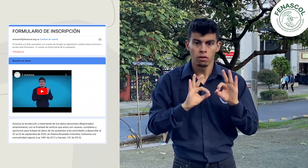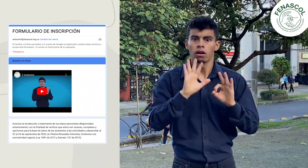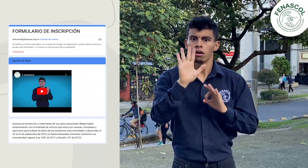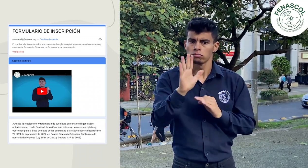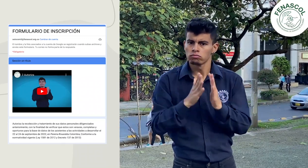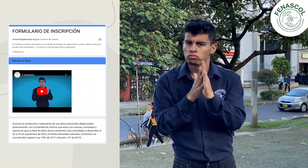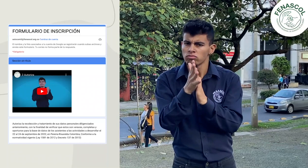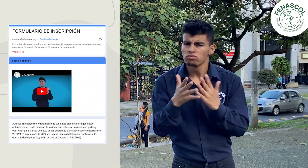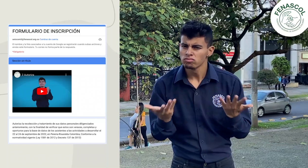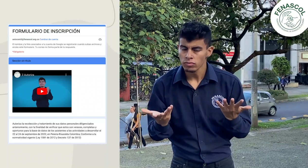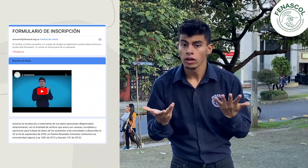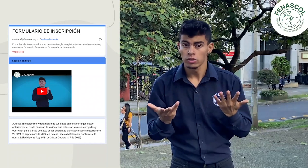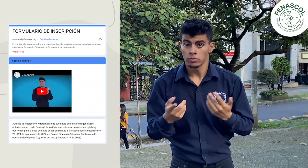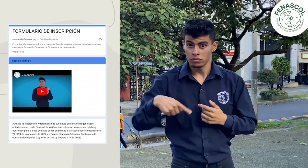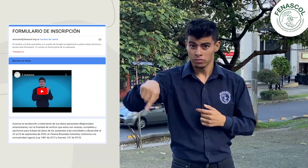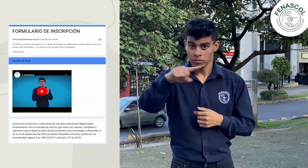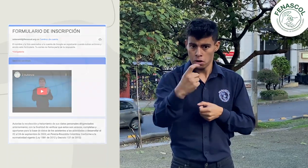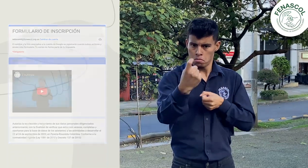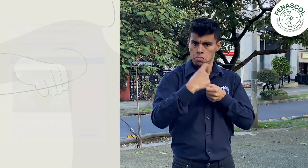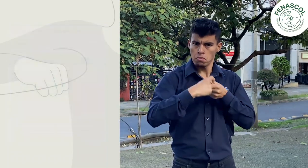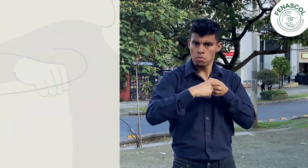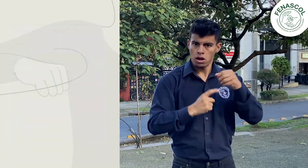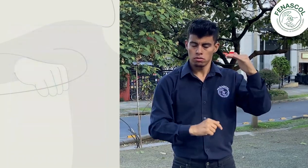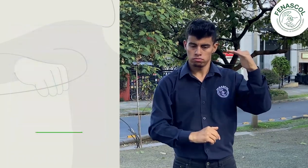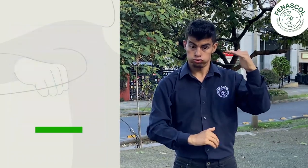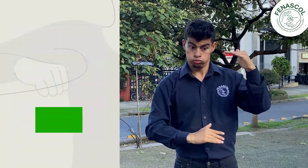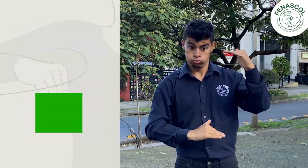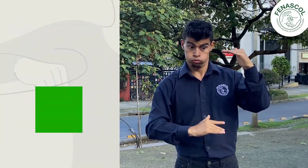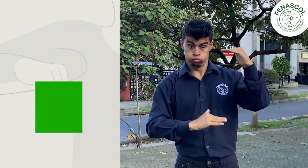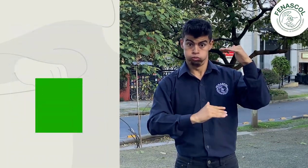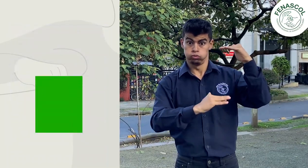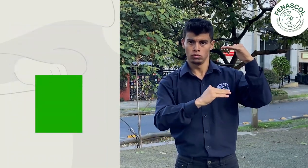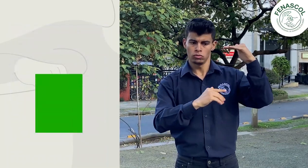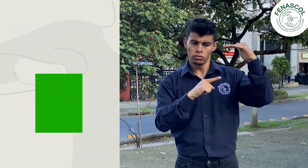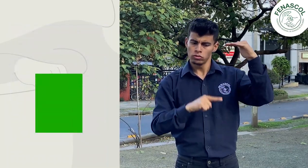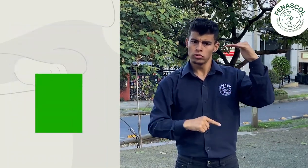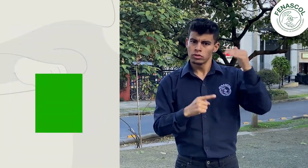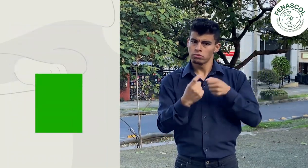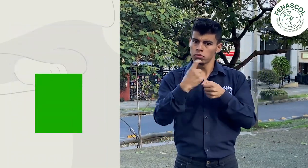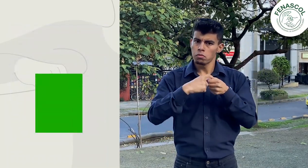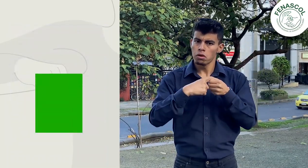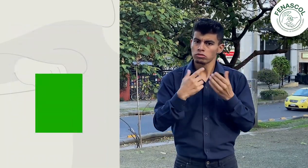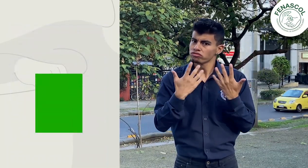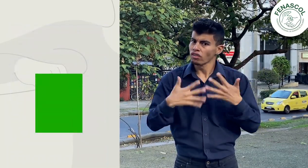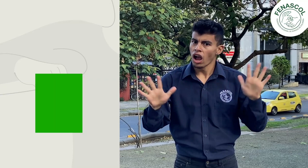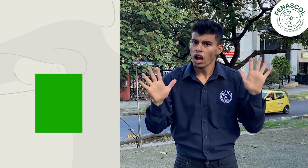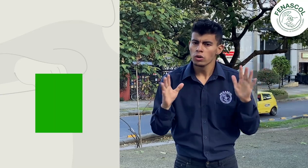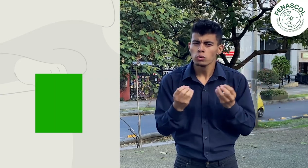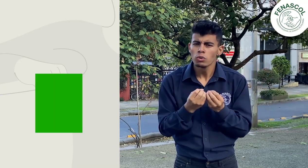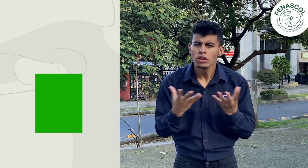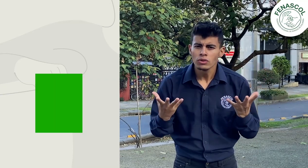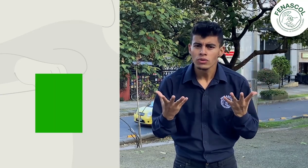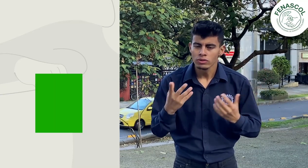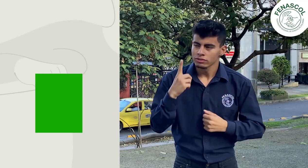acciones. Y les contamos que hasta la fecha la cantidad de personas que ya se inscribieron es de 80.